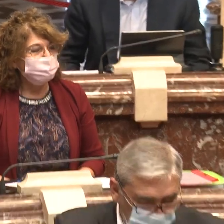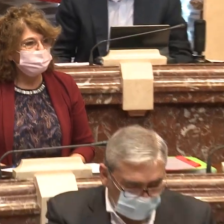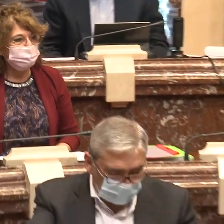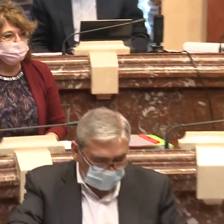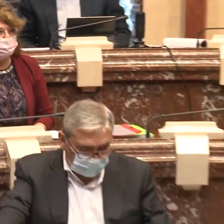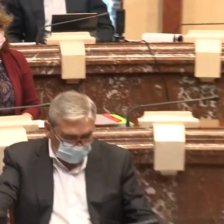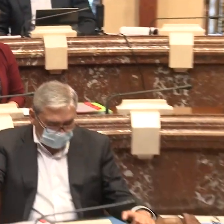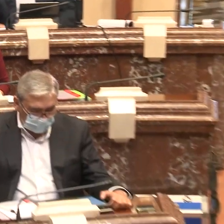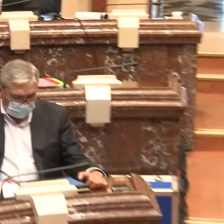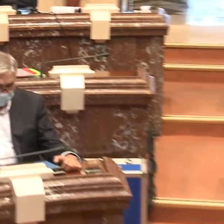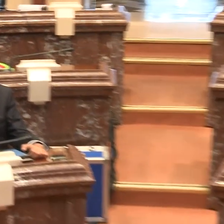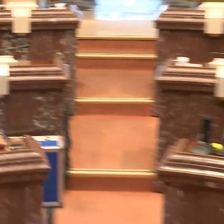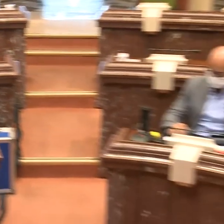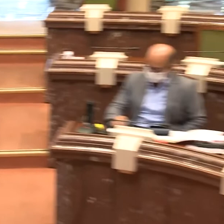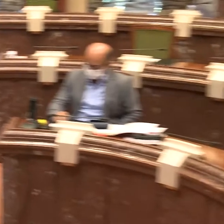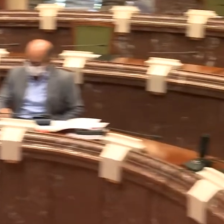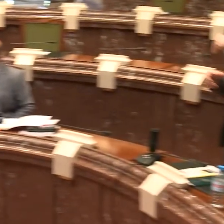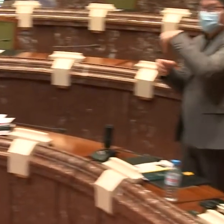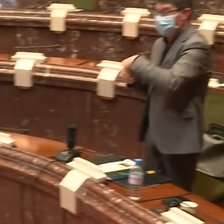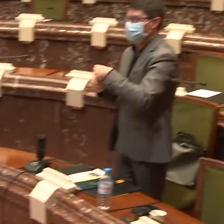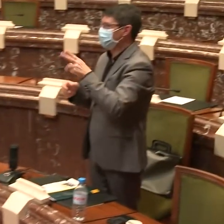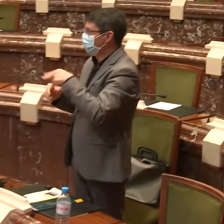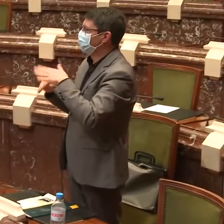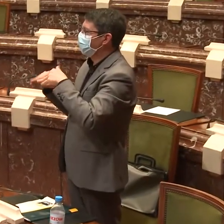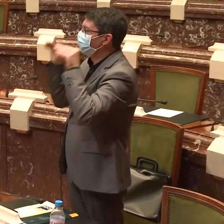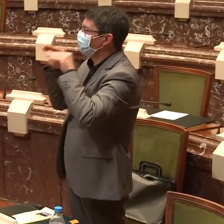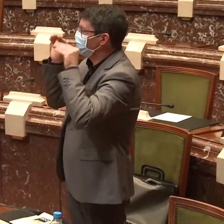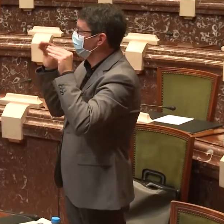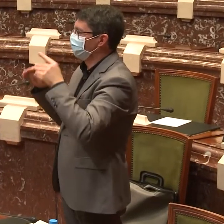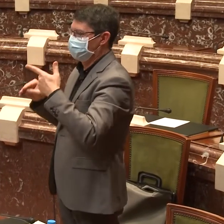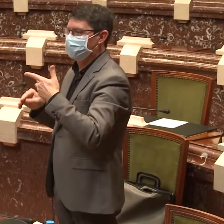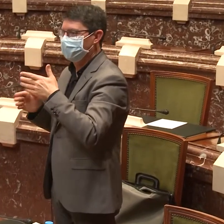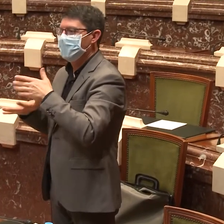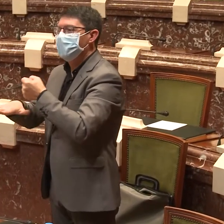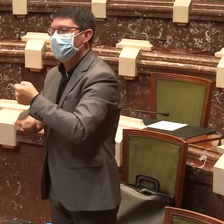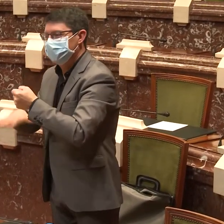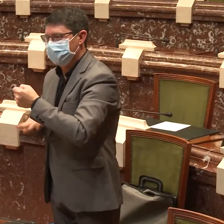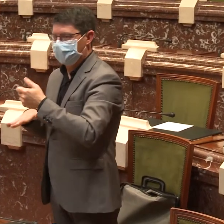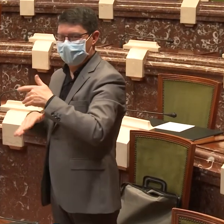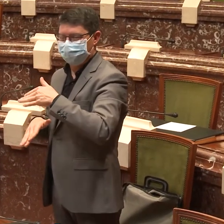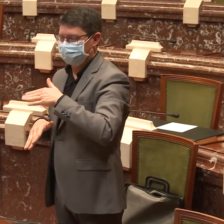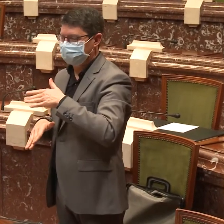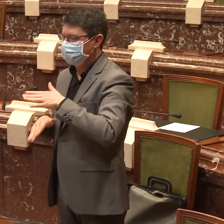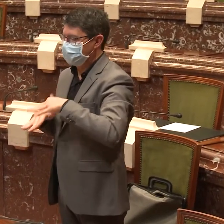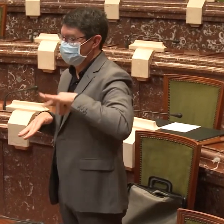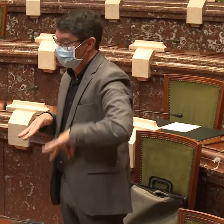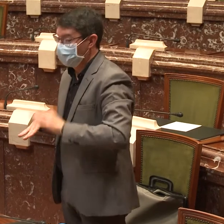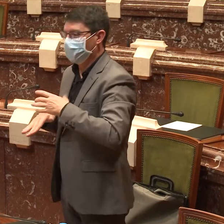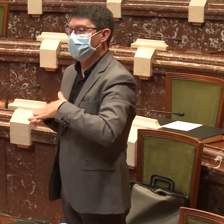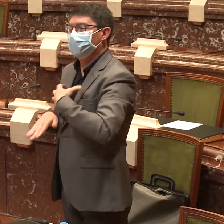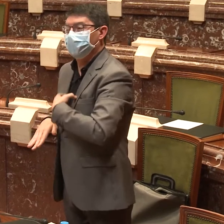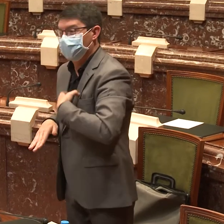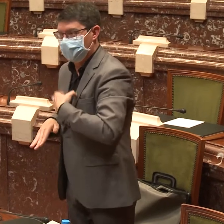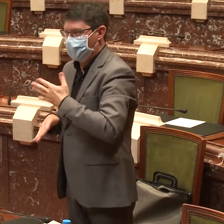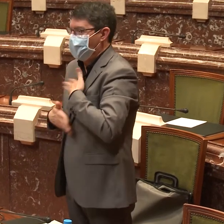Muchas gracias. Sí, en materia de accesibilidad, la verdad que nuestra idea sería, es muy buena idea, para nosotros eso